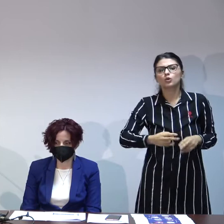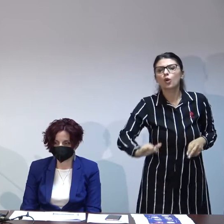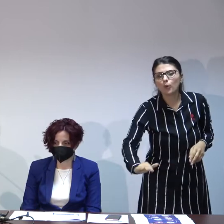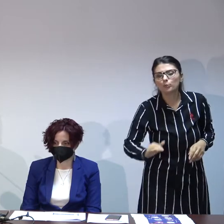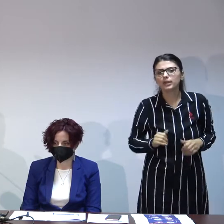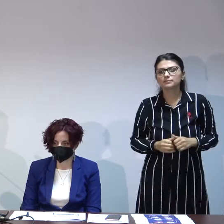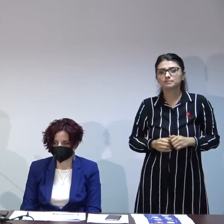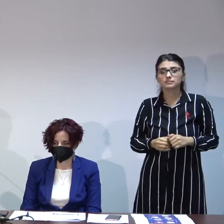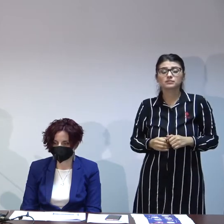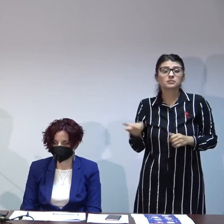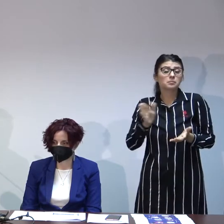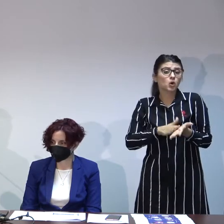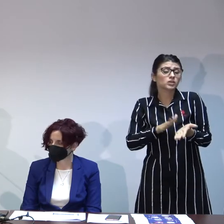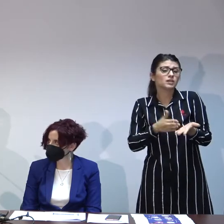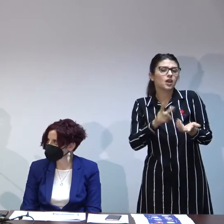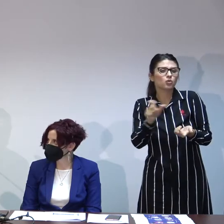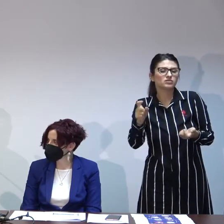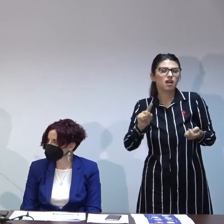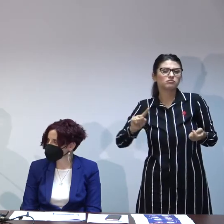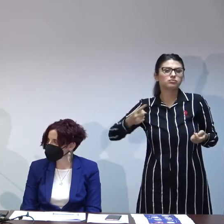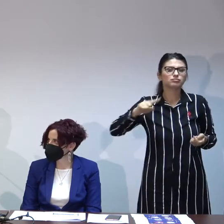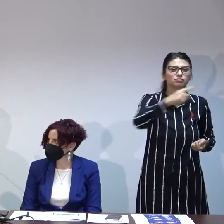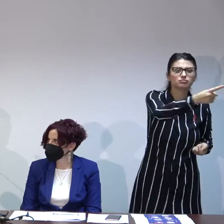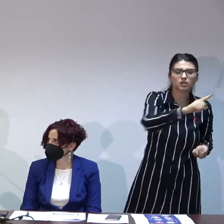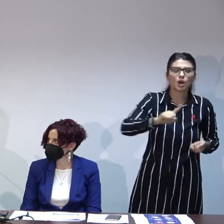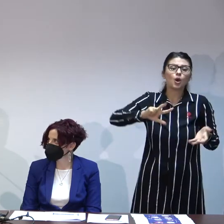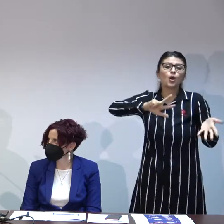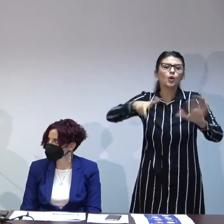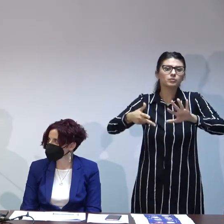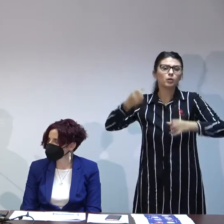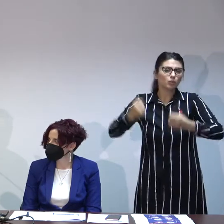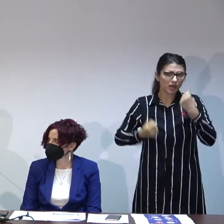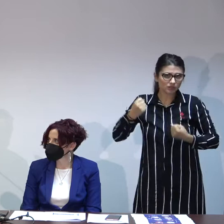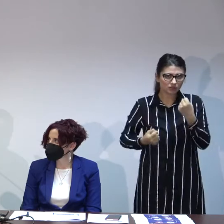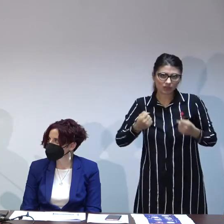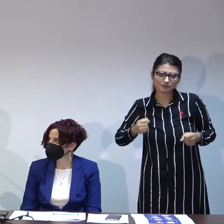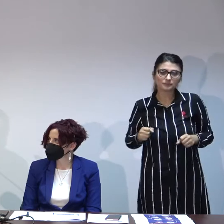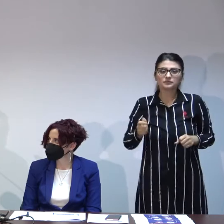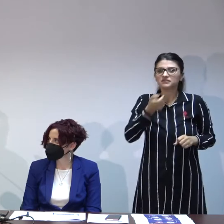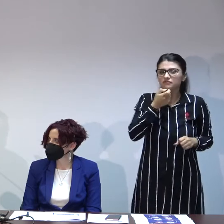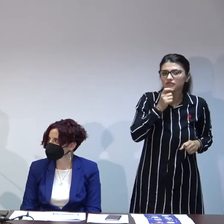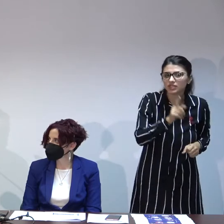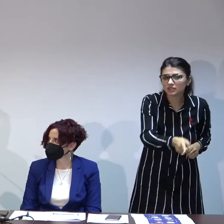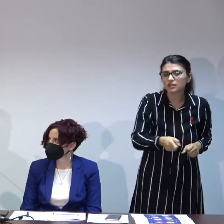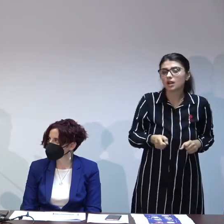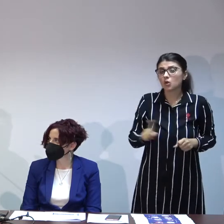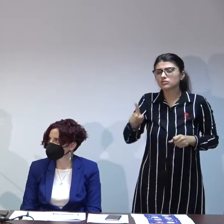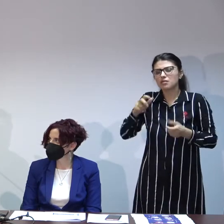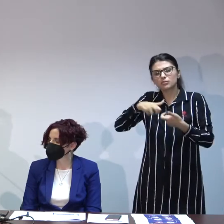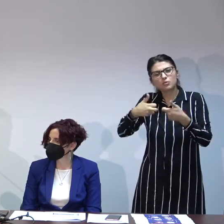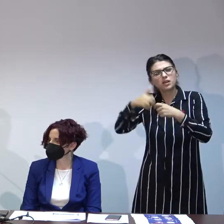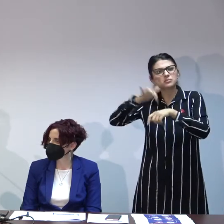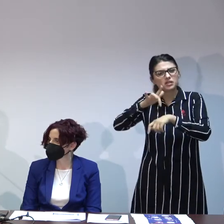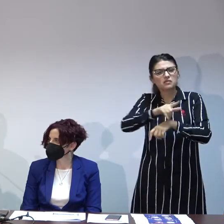că am intrat în potrivire cu el e distanța că am mers vreo 8 ore cu mașina până acolo vârsta și probabil acel diagnostic care s-a dovedit să